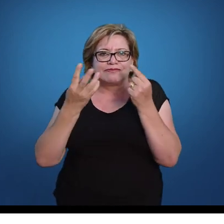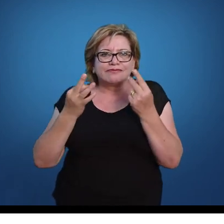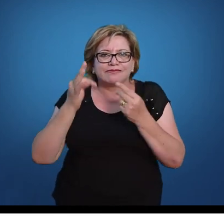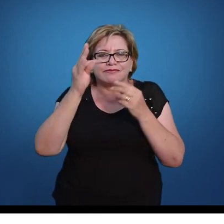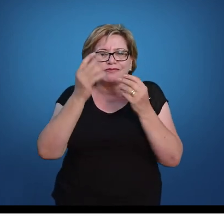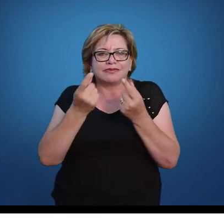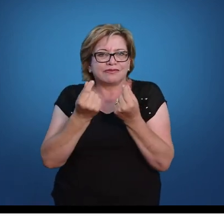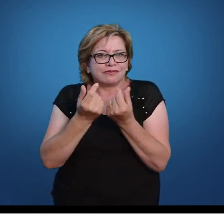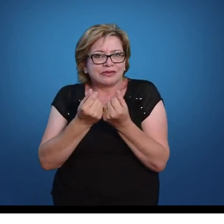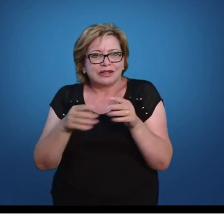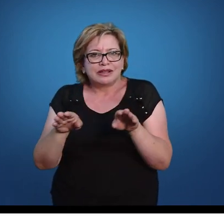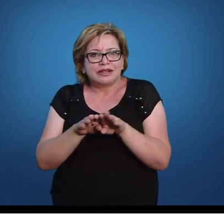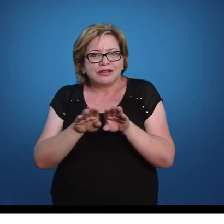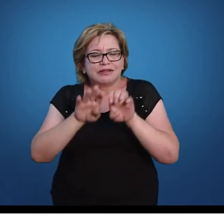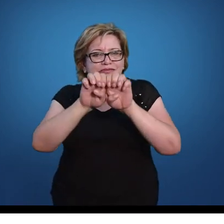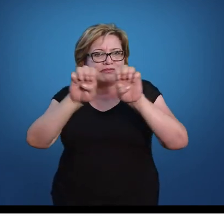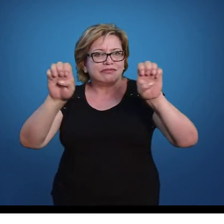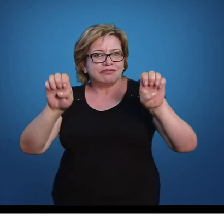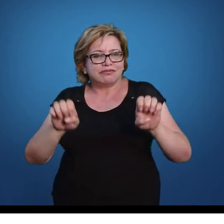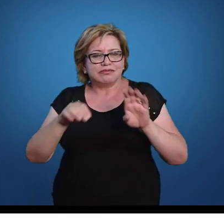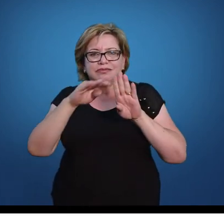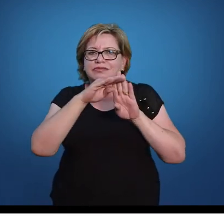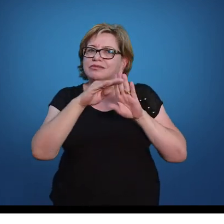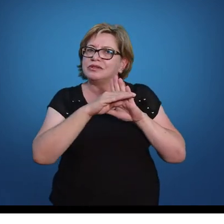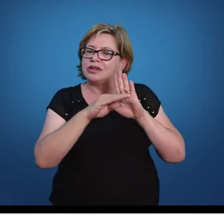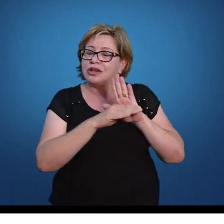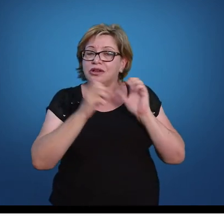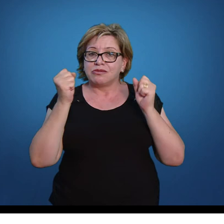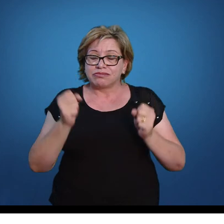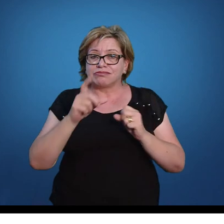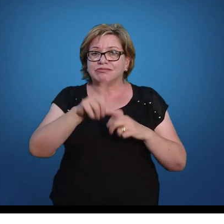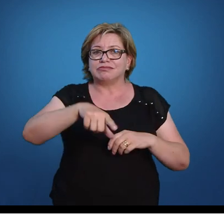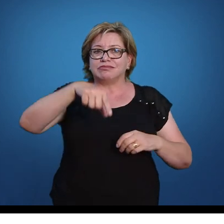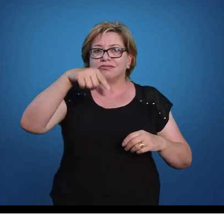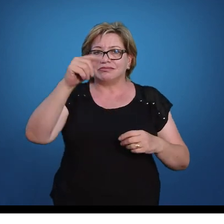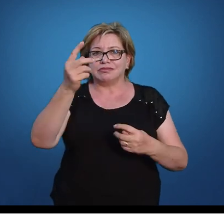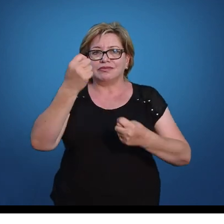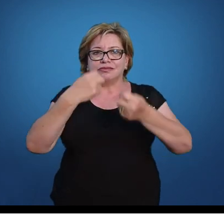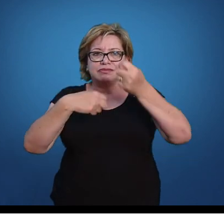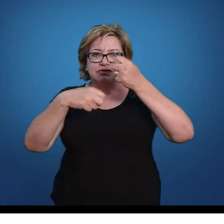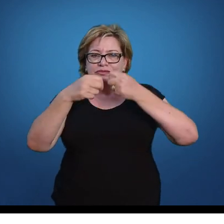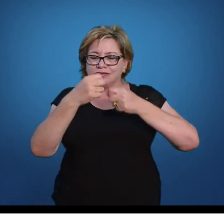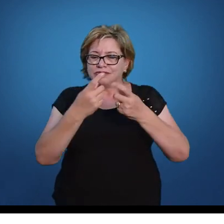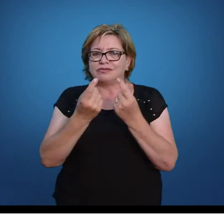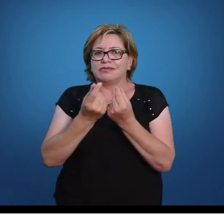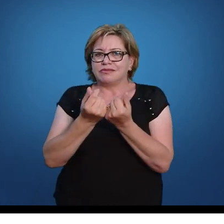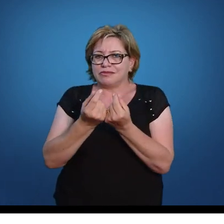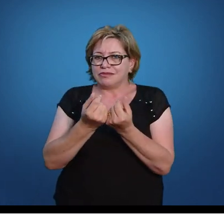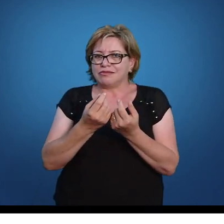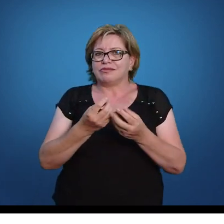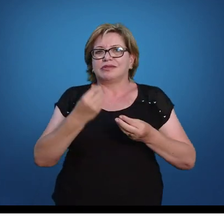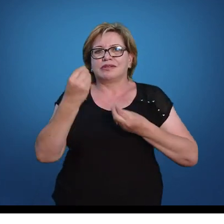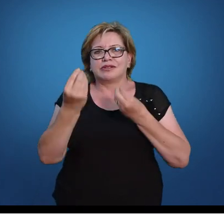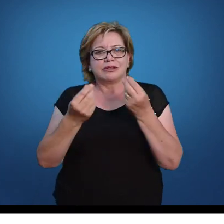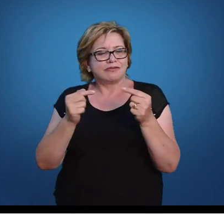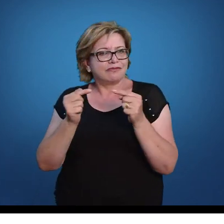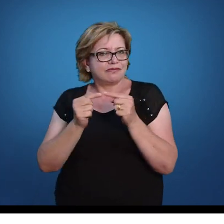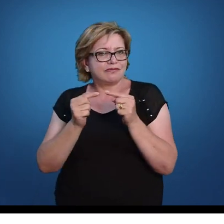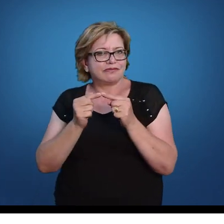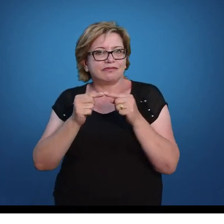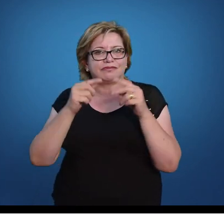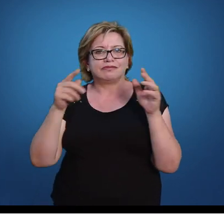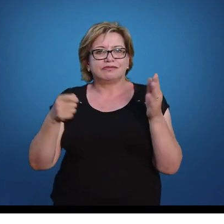estrutura de um projeto, você possa tomar decisões econômico-financeira em relação a um